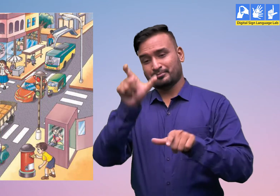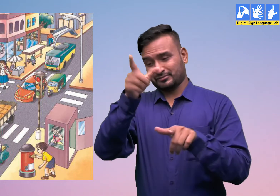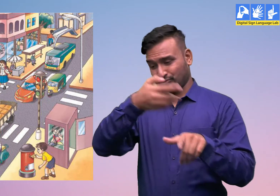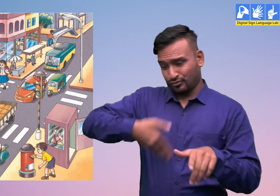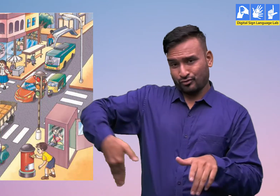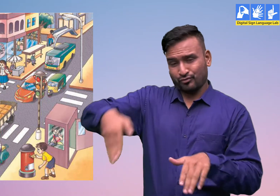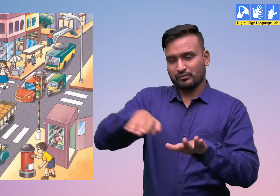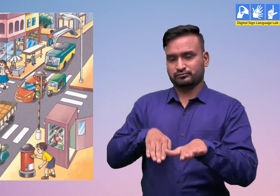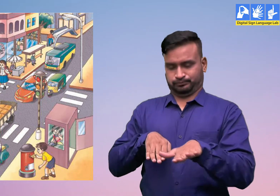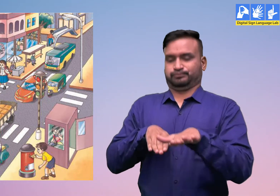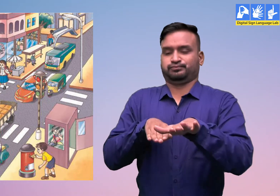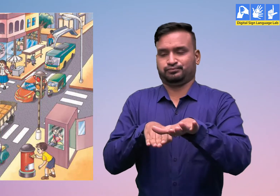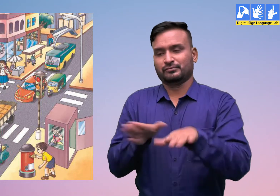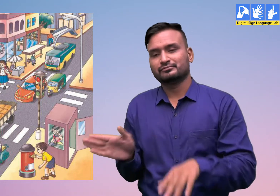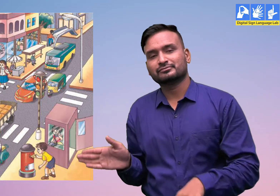सभी वहान चल पड़ते हैं